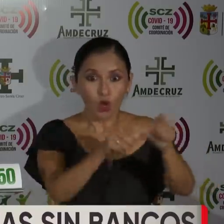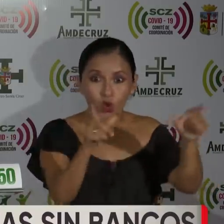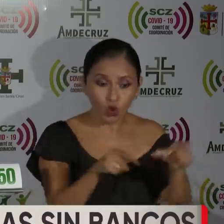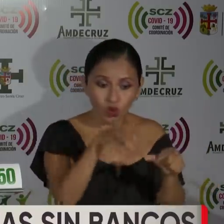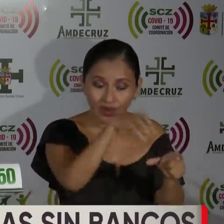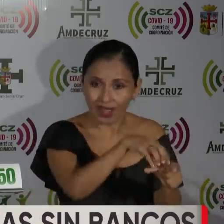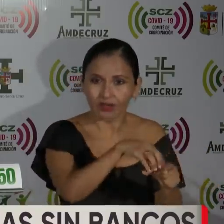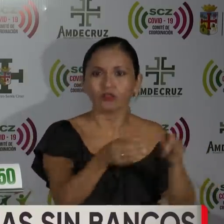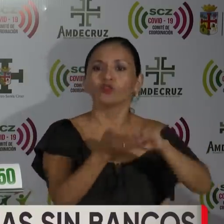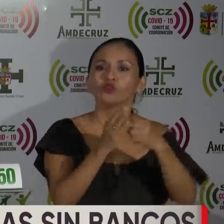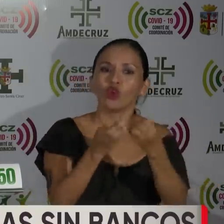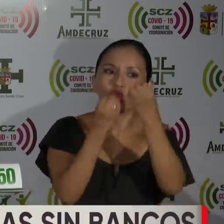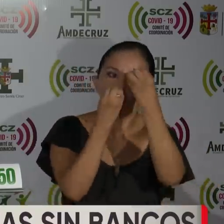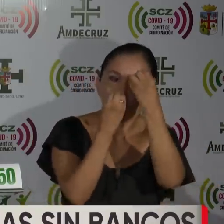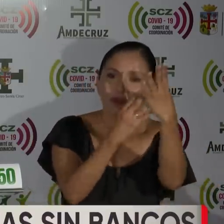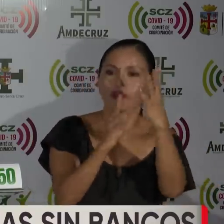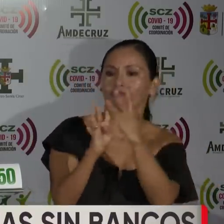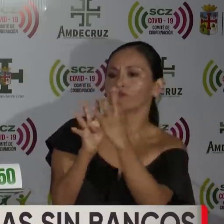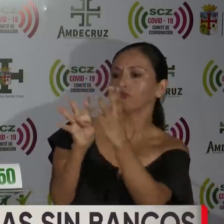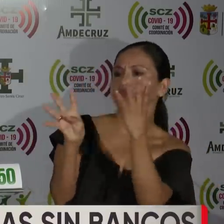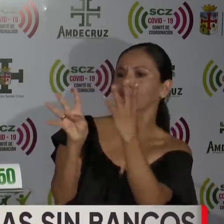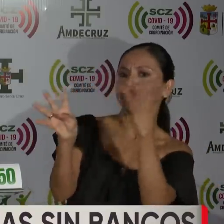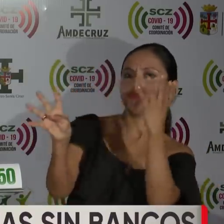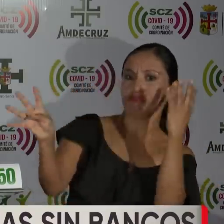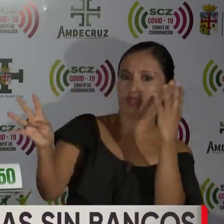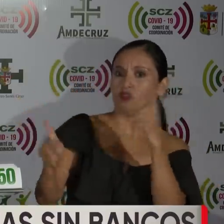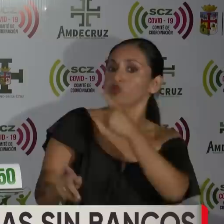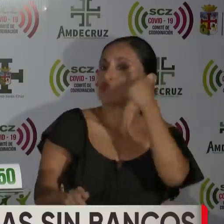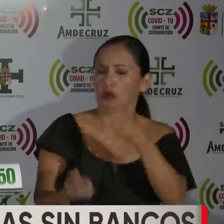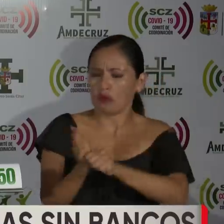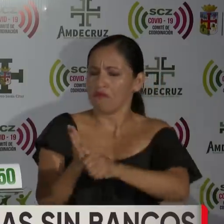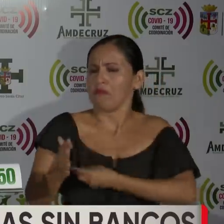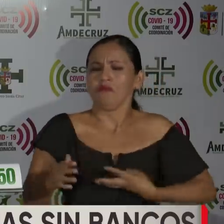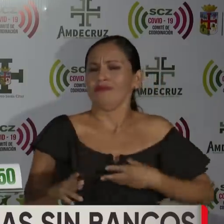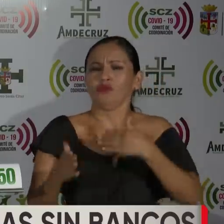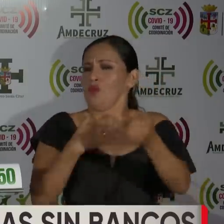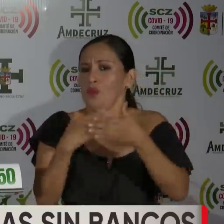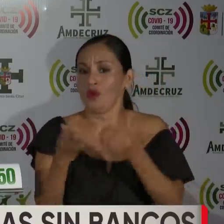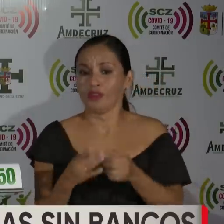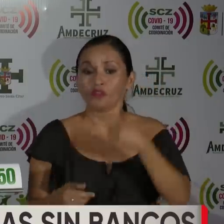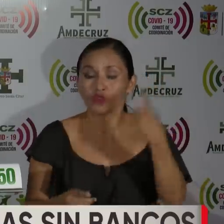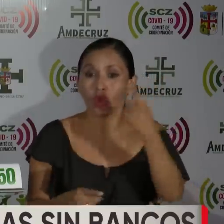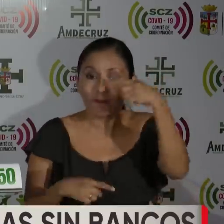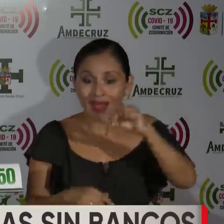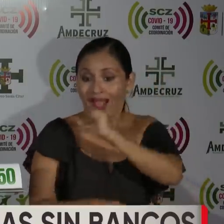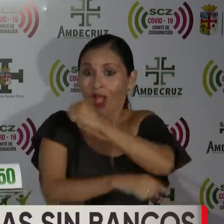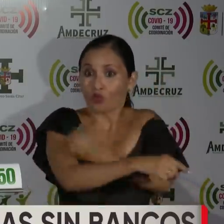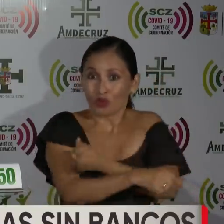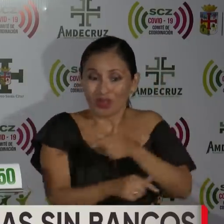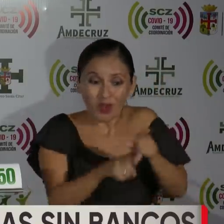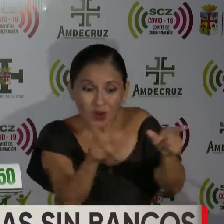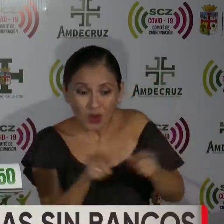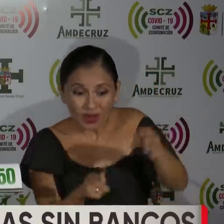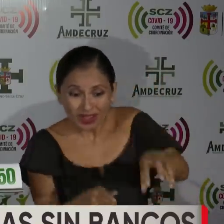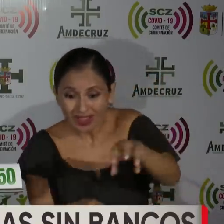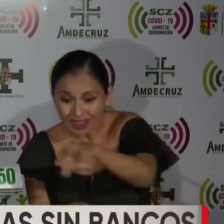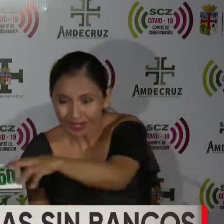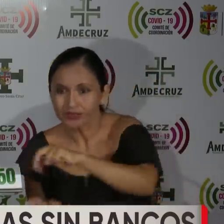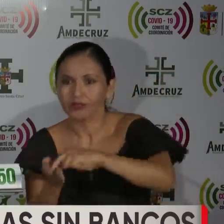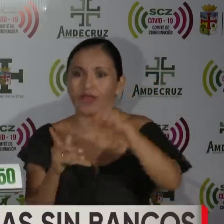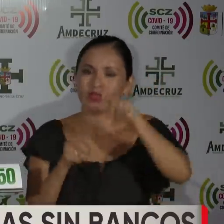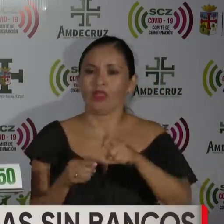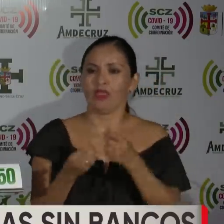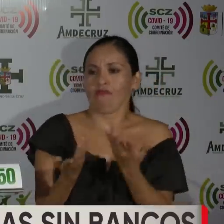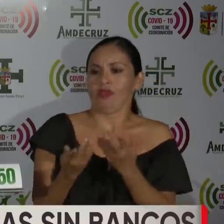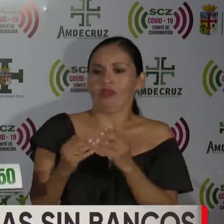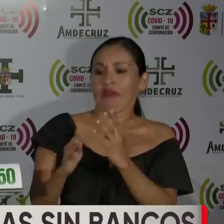haya disciplina, haya un orden y para eso seguramente tomaremos contacto con las autoridades locales para que esto también mínimamente